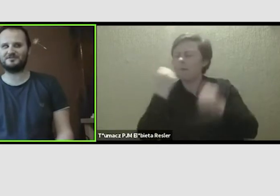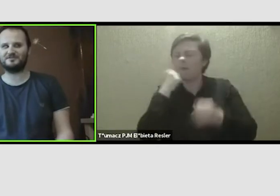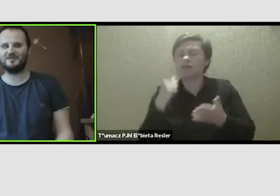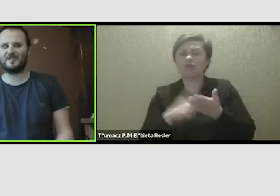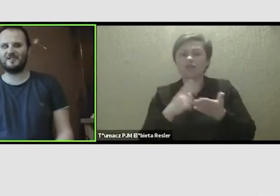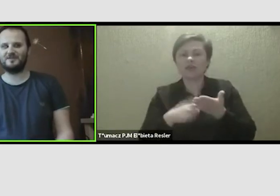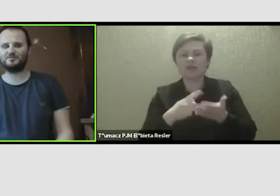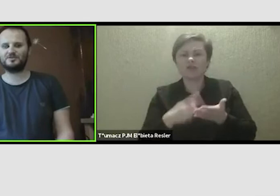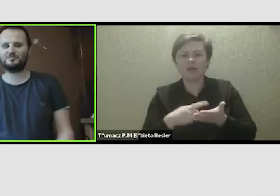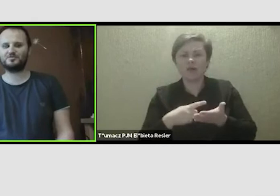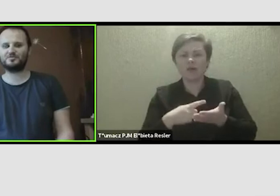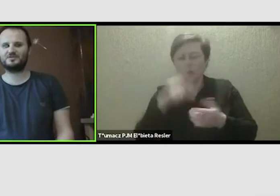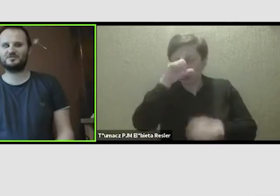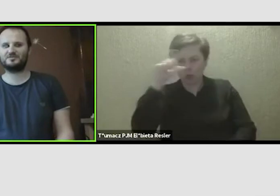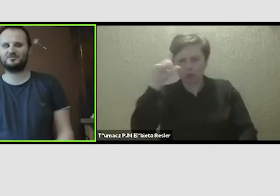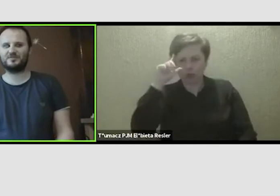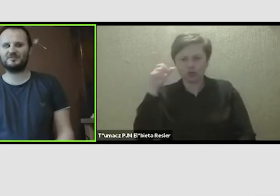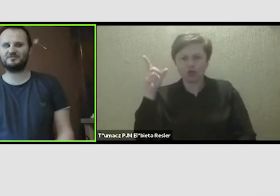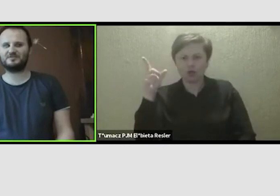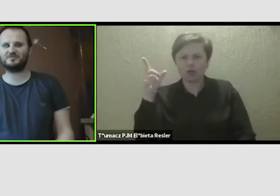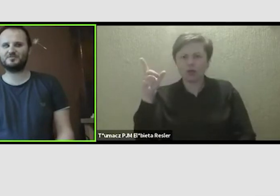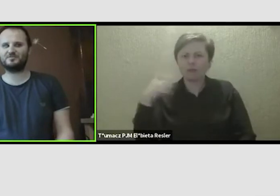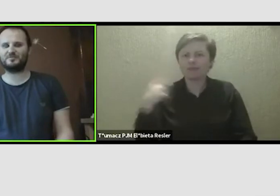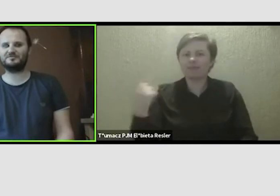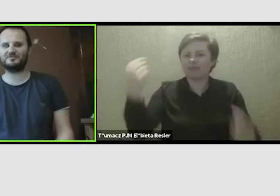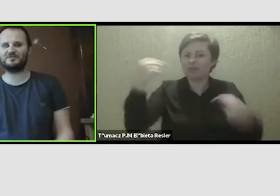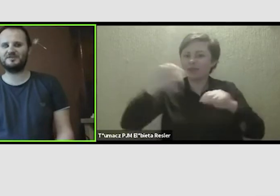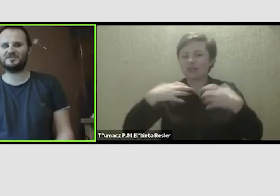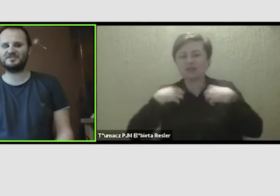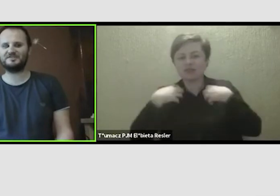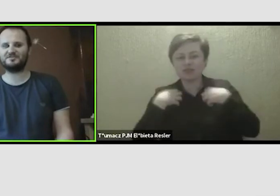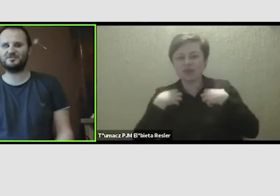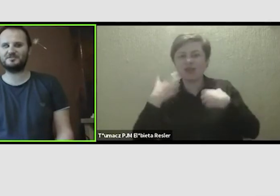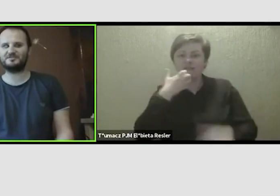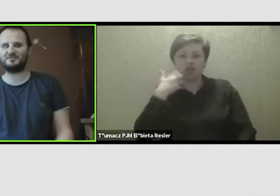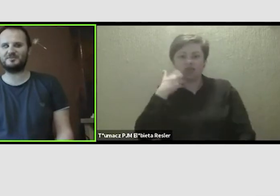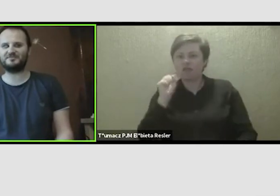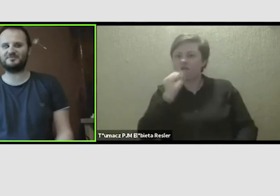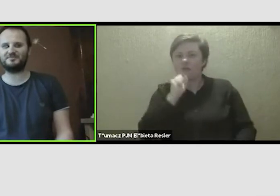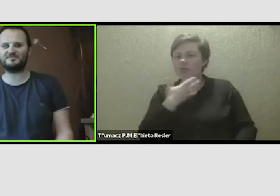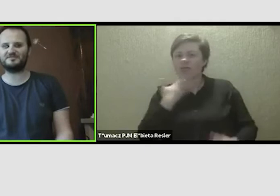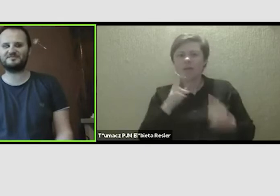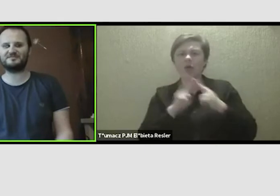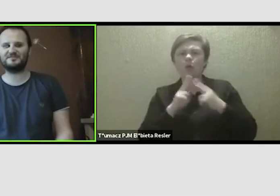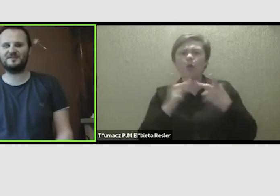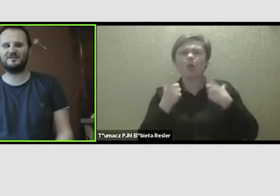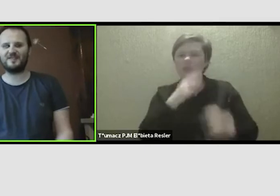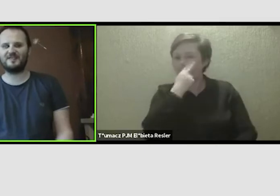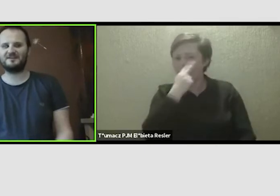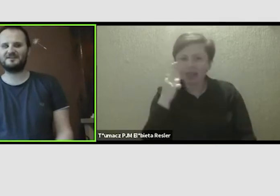ludzie, którzy pojawiają się w naszym życiu po prostu nie mieli wcześniej styczności z osobami niewidomymi, więc